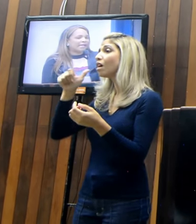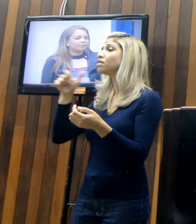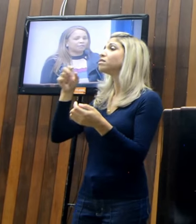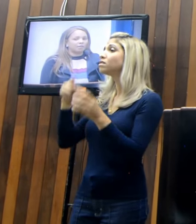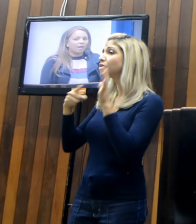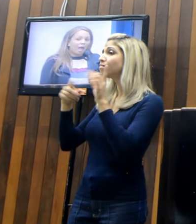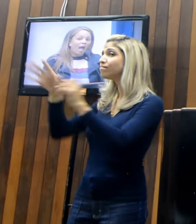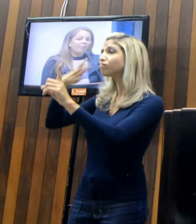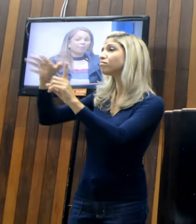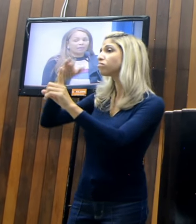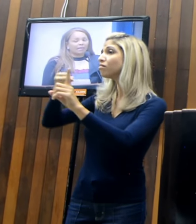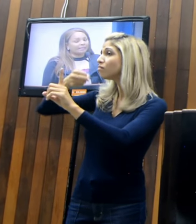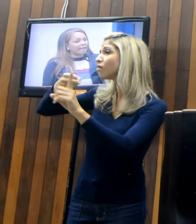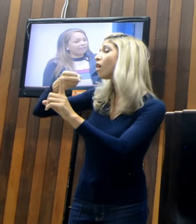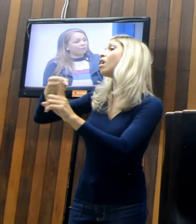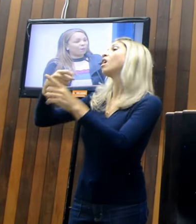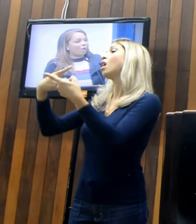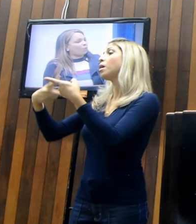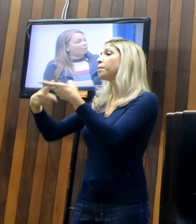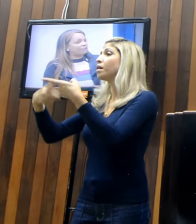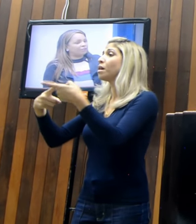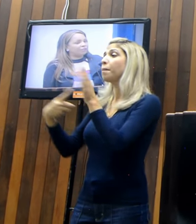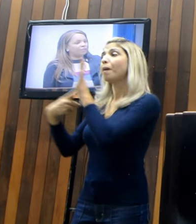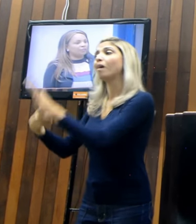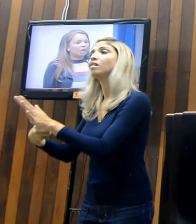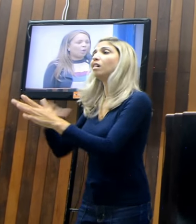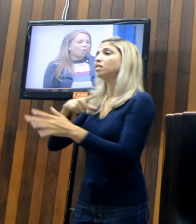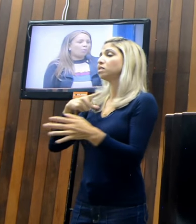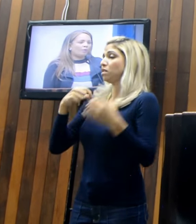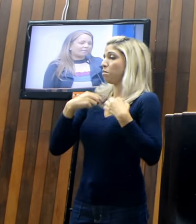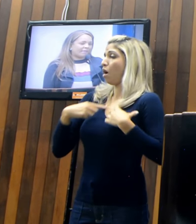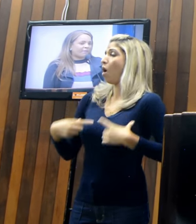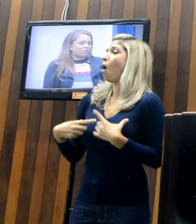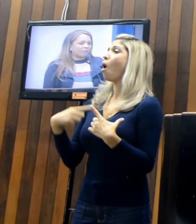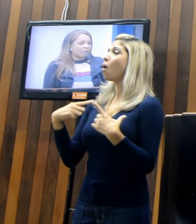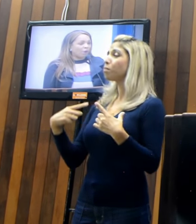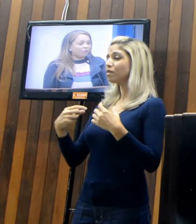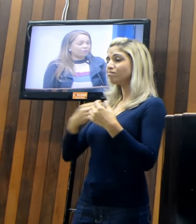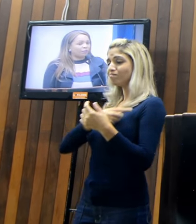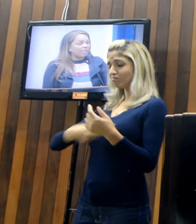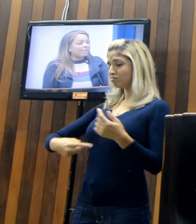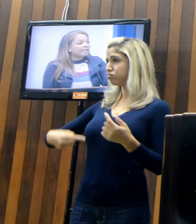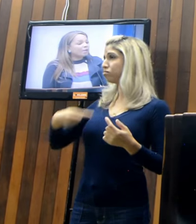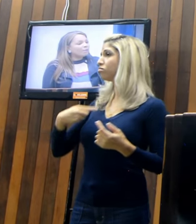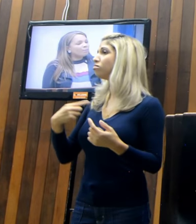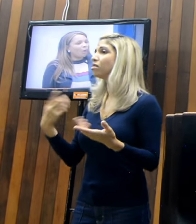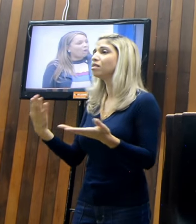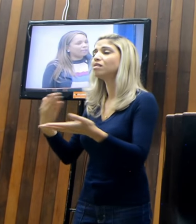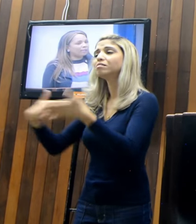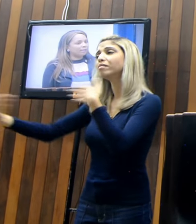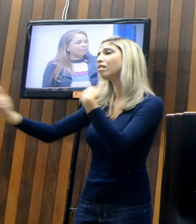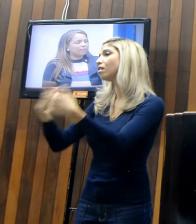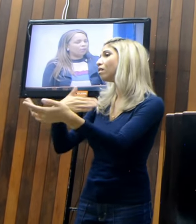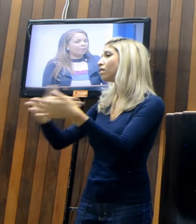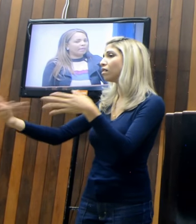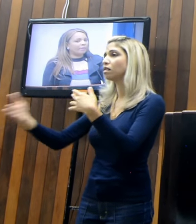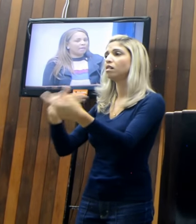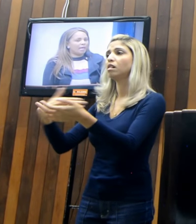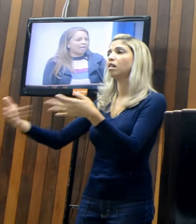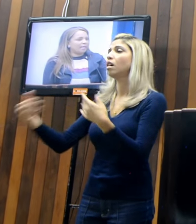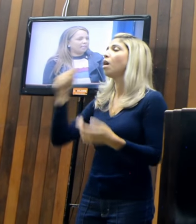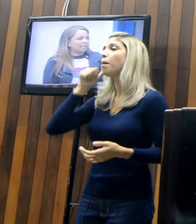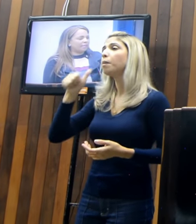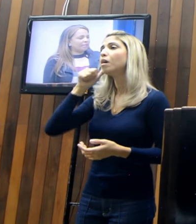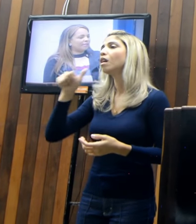internet, ah, porque ela estava com uma roupa X, ou porque estava com decote, não importa o que a